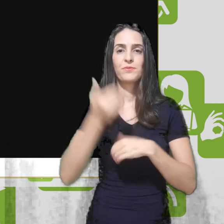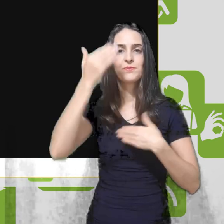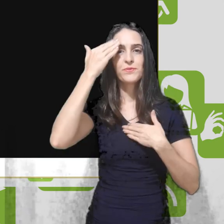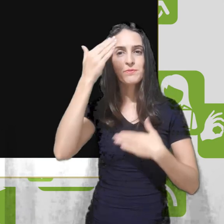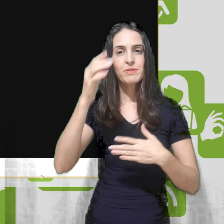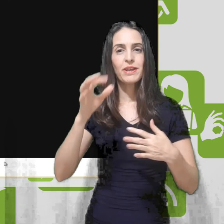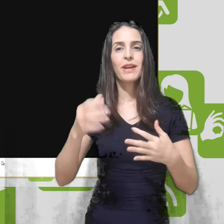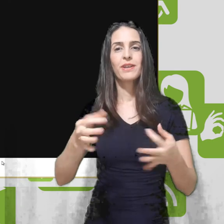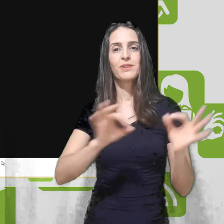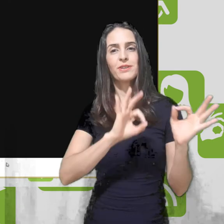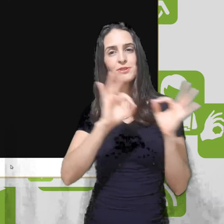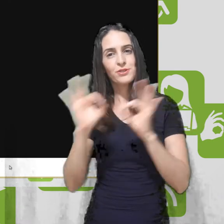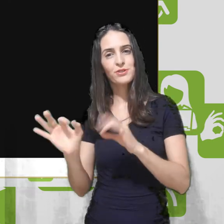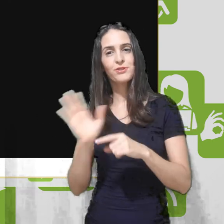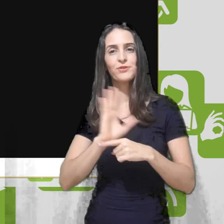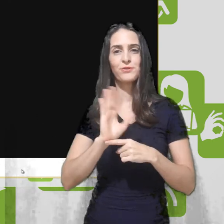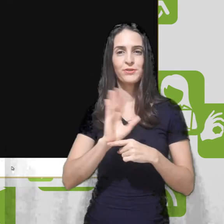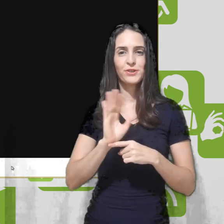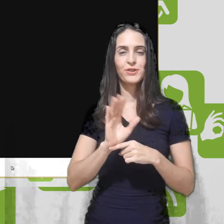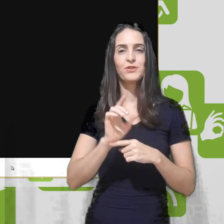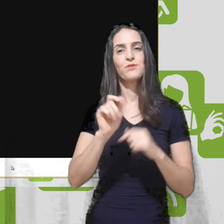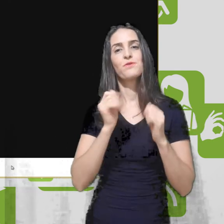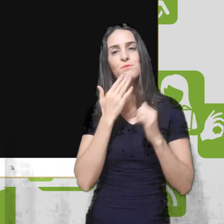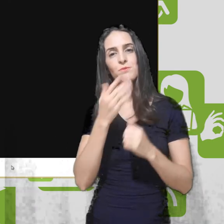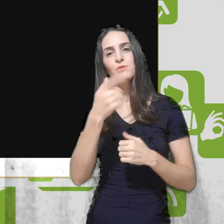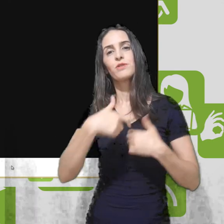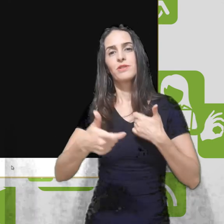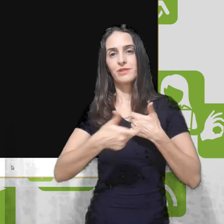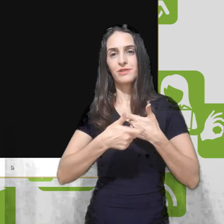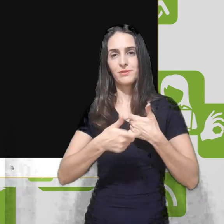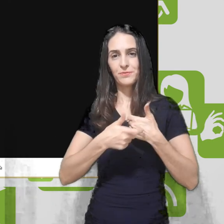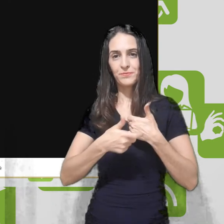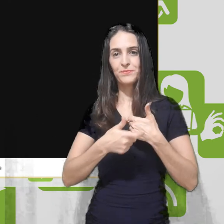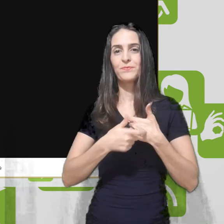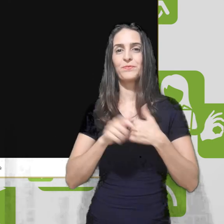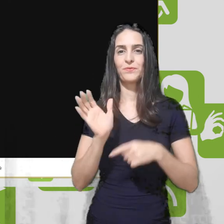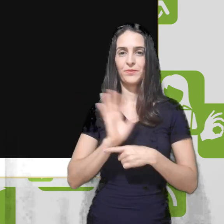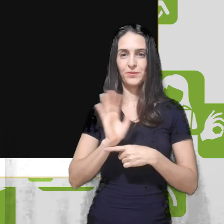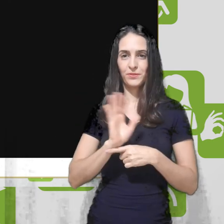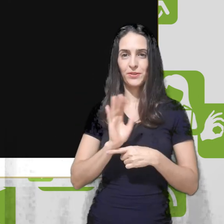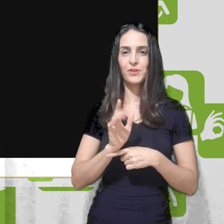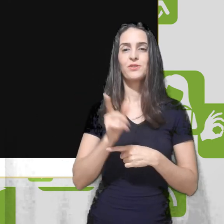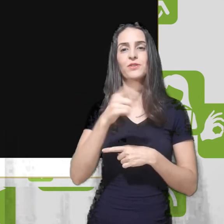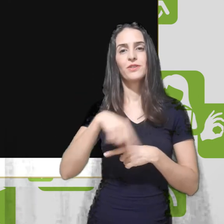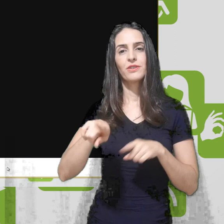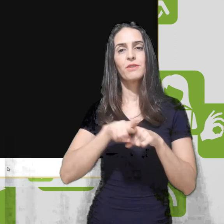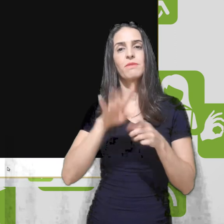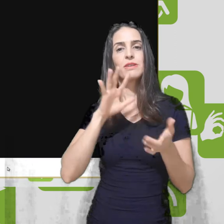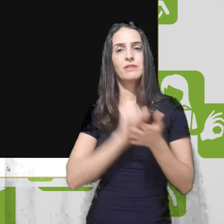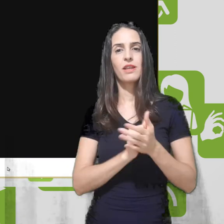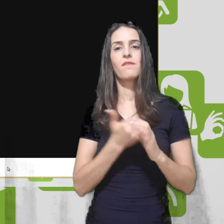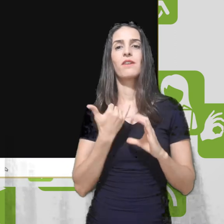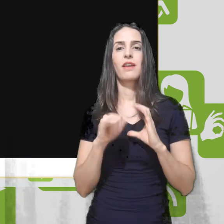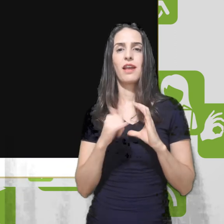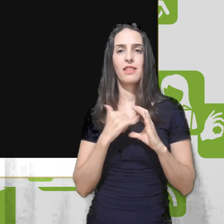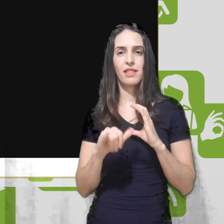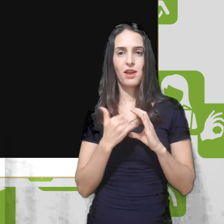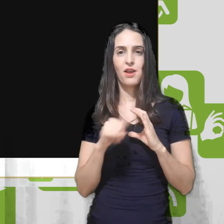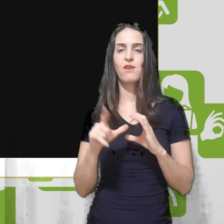Obrigado pessoal por terem assistido aqui, peço que vocês dêem um joinha aqui no nosso vídeo e se inscreva no nosso canal que vamos